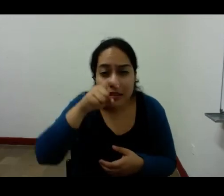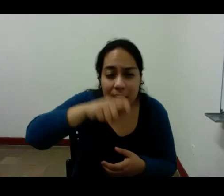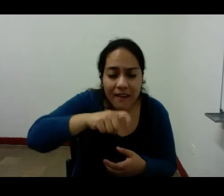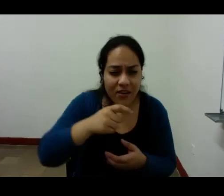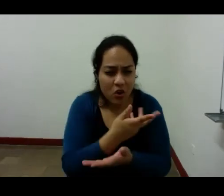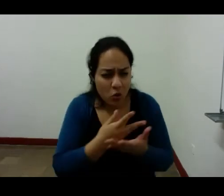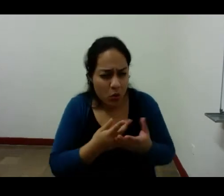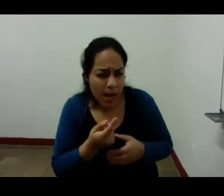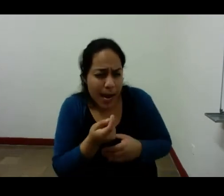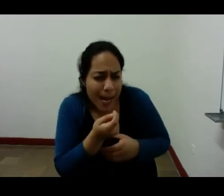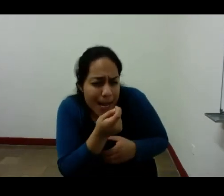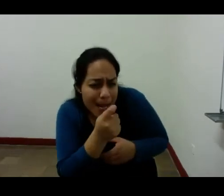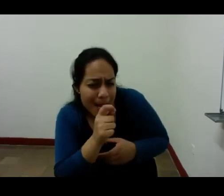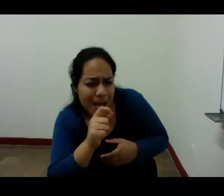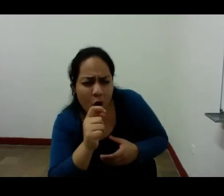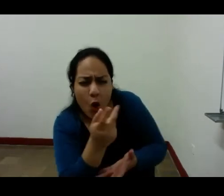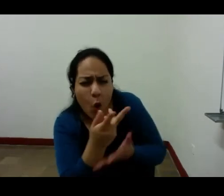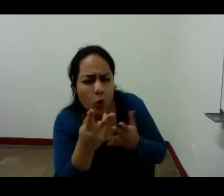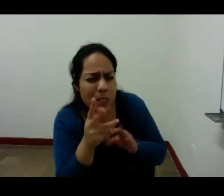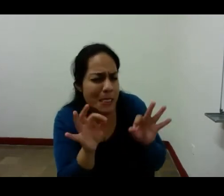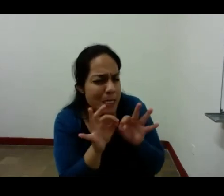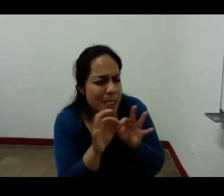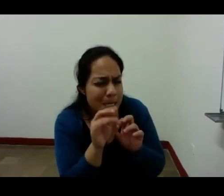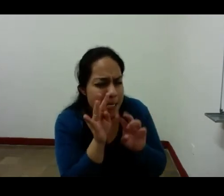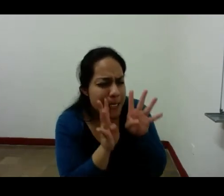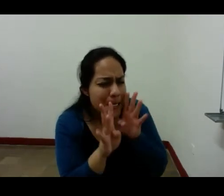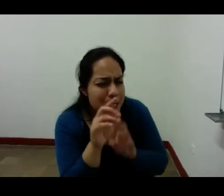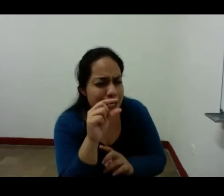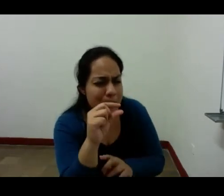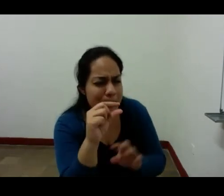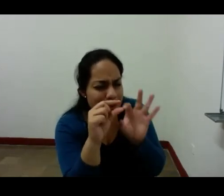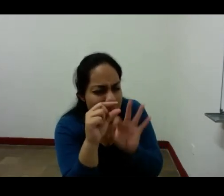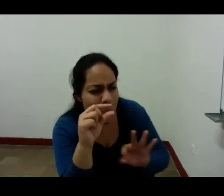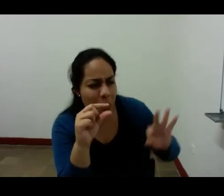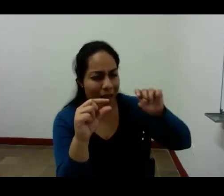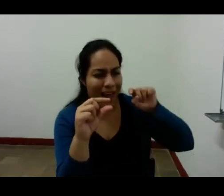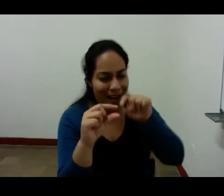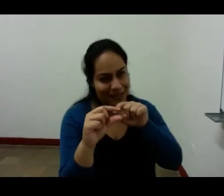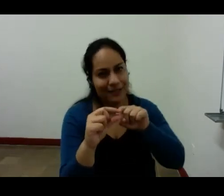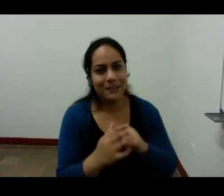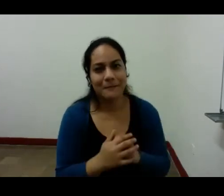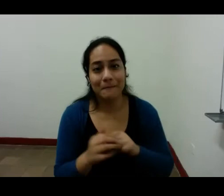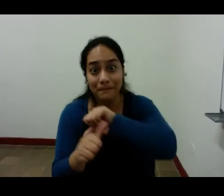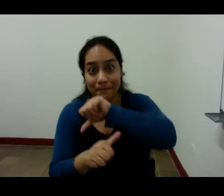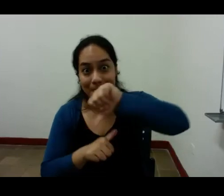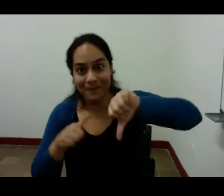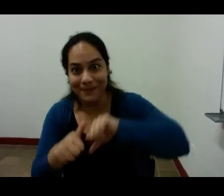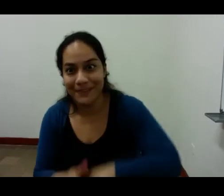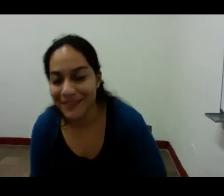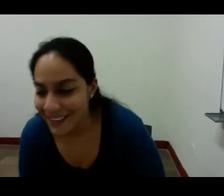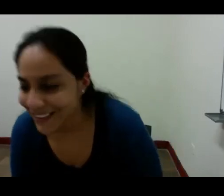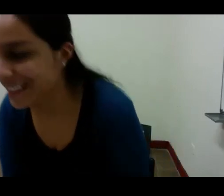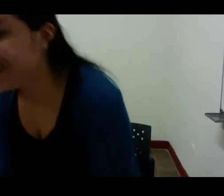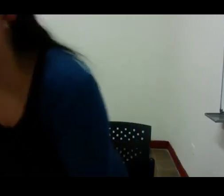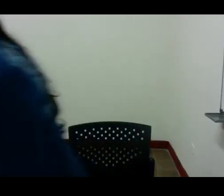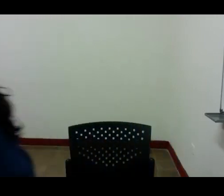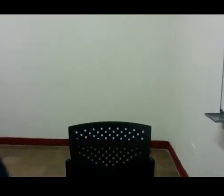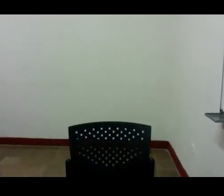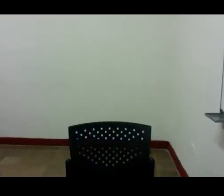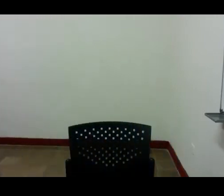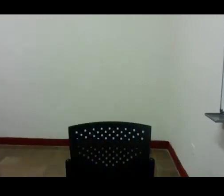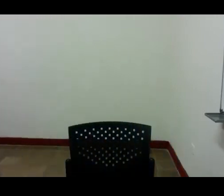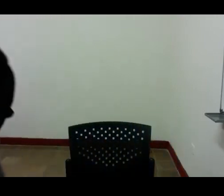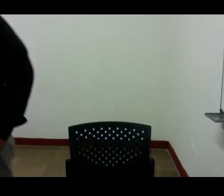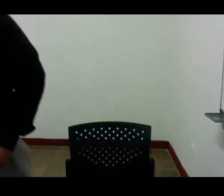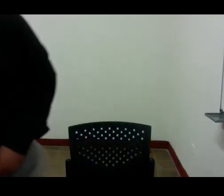o insignificante para evadir el poder lo mínimo por no tener ninguna importancia